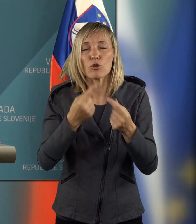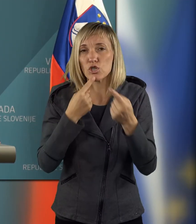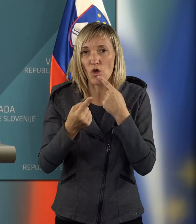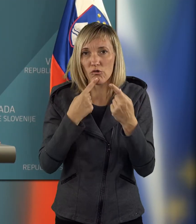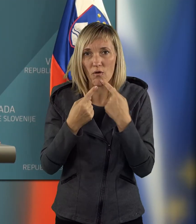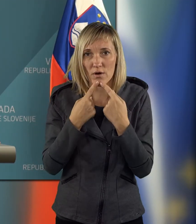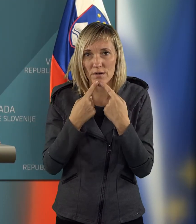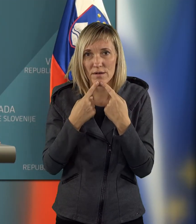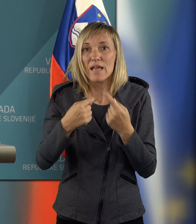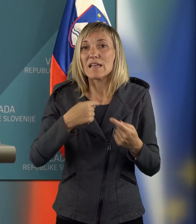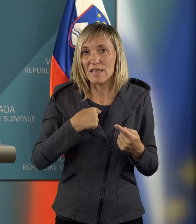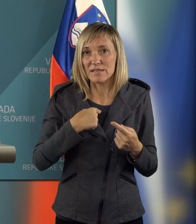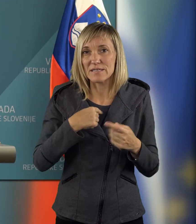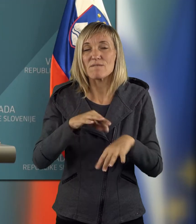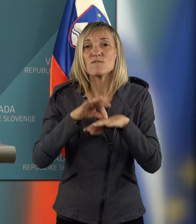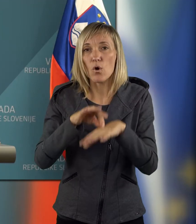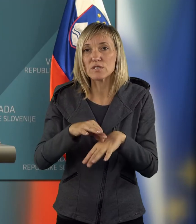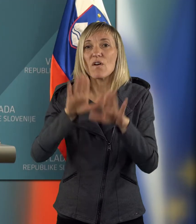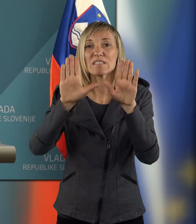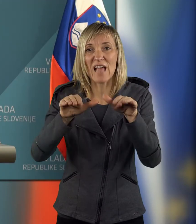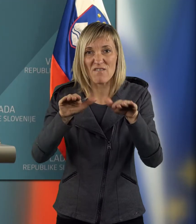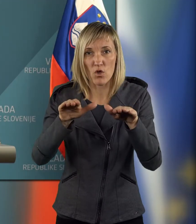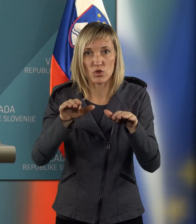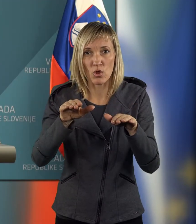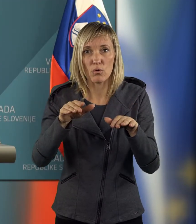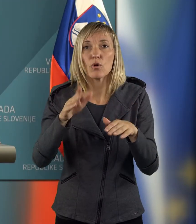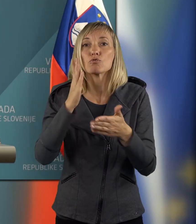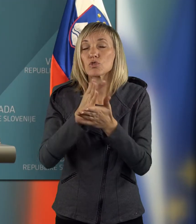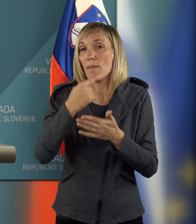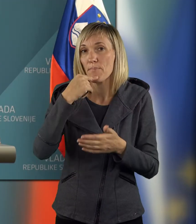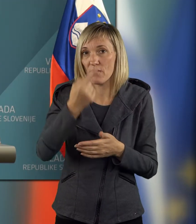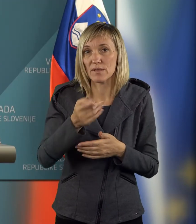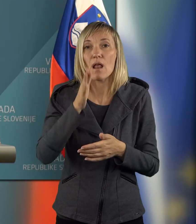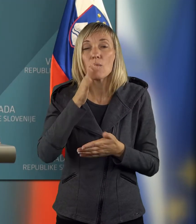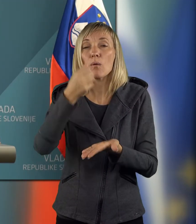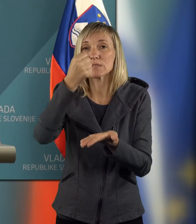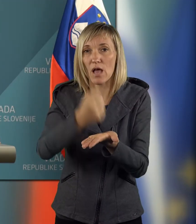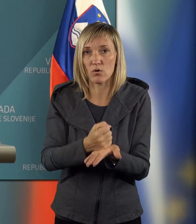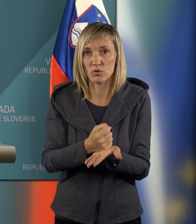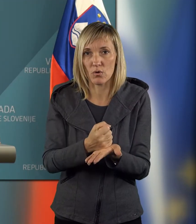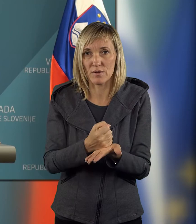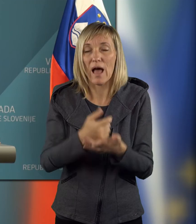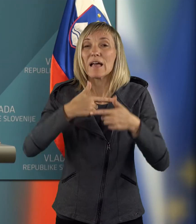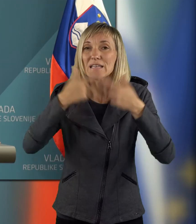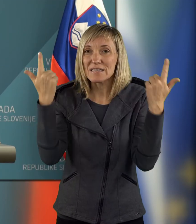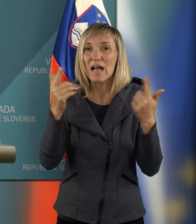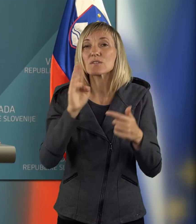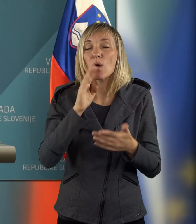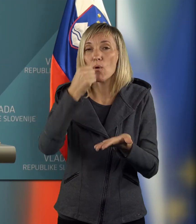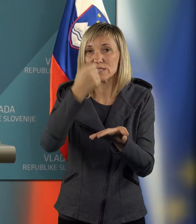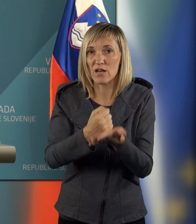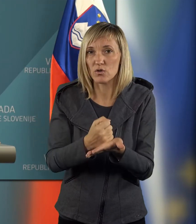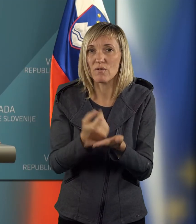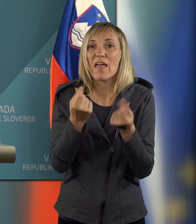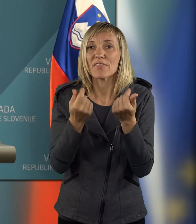dogovora. Jaz sem sicer vodstvom zavodov zapovedala, da bom zagotovila in je bilo jasno, da bo